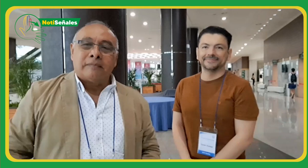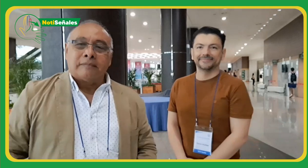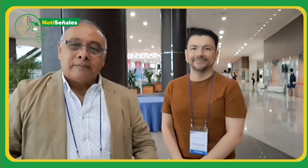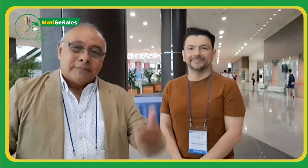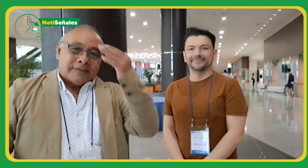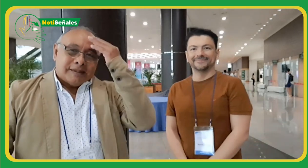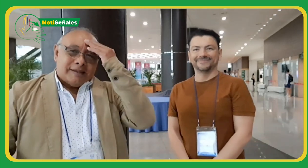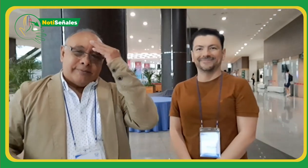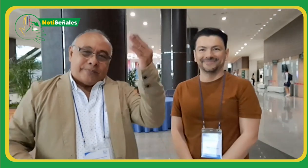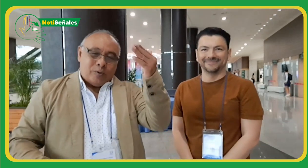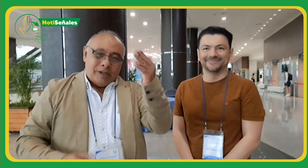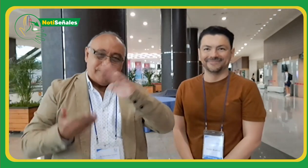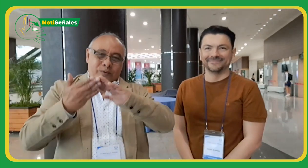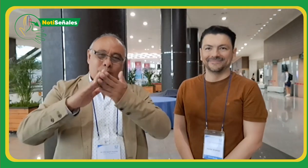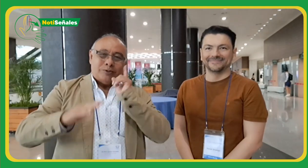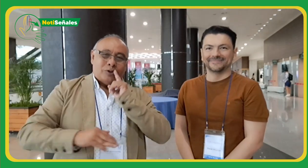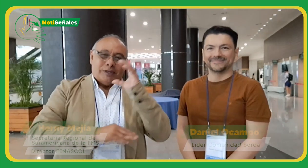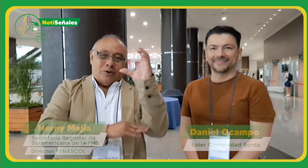Hola comunidad sorda de Colombia.